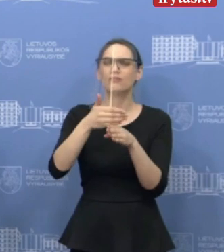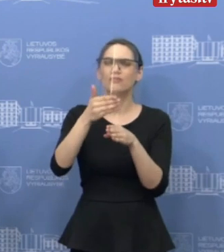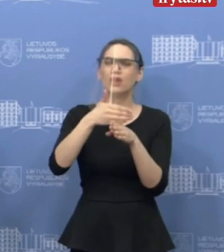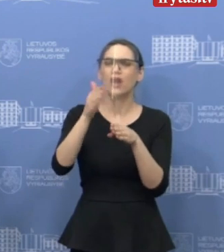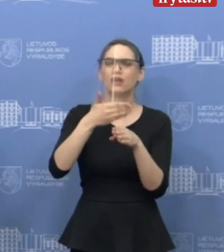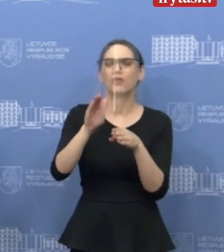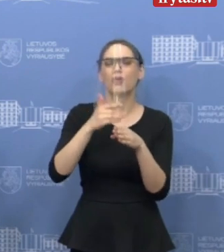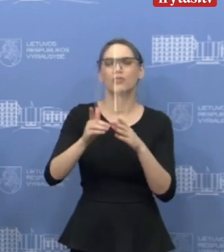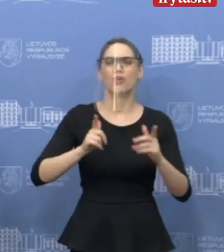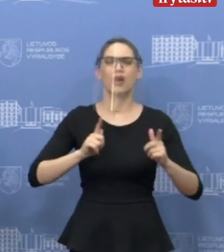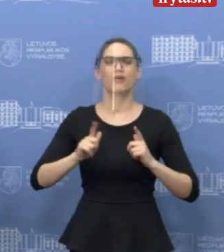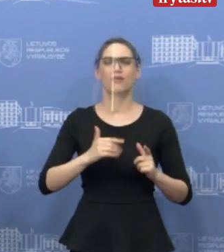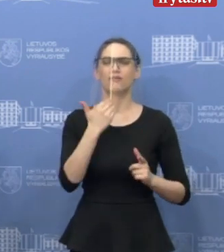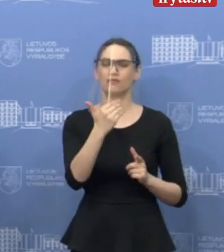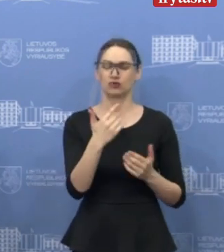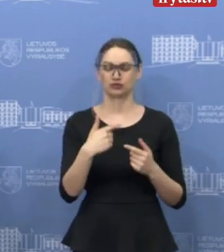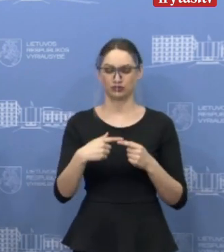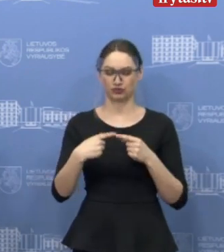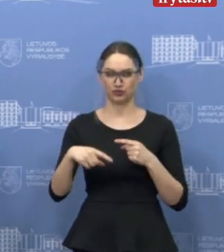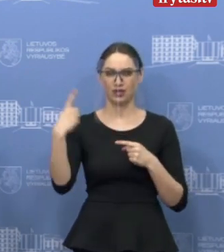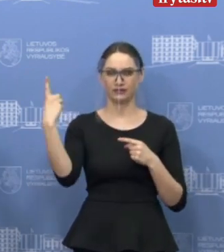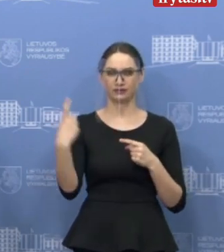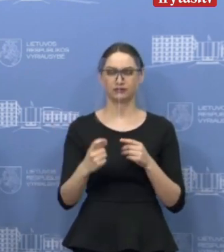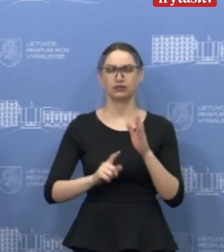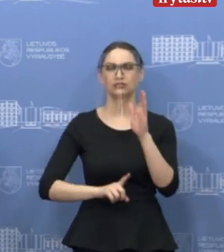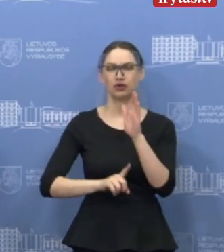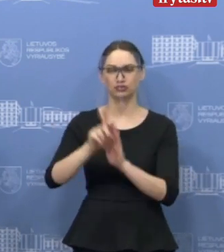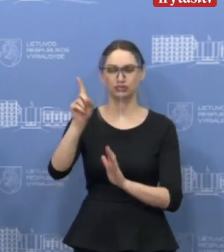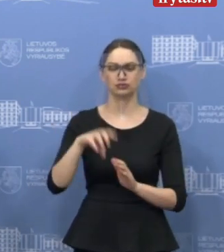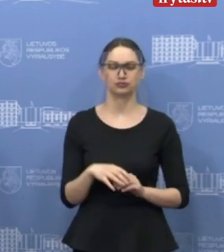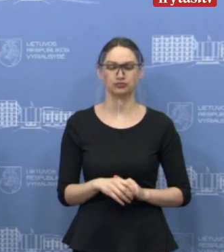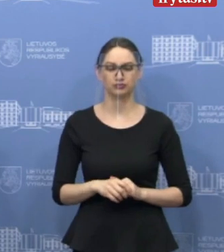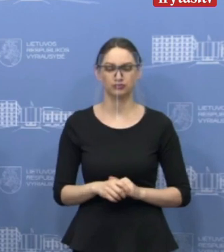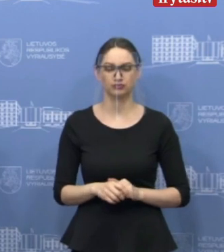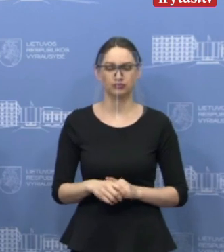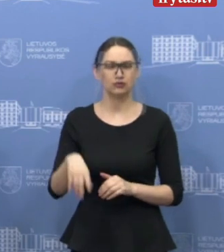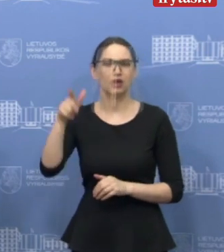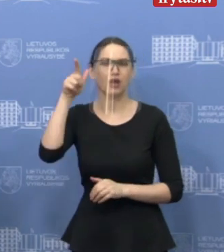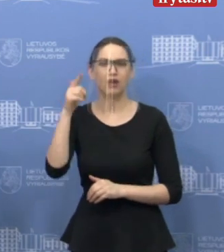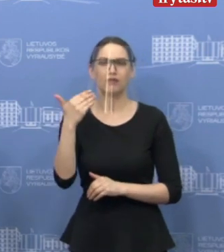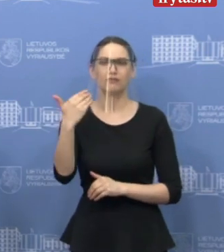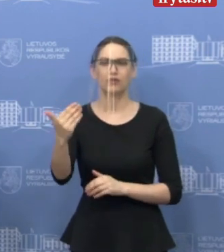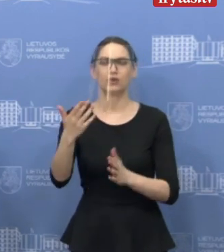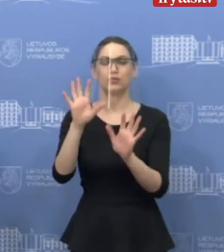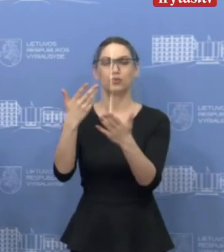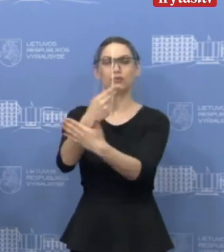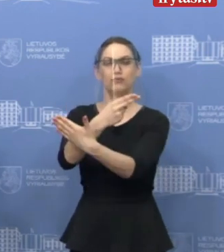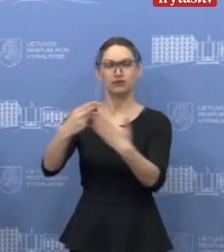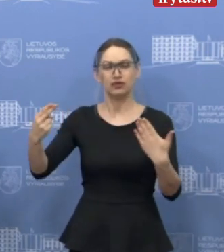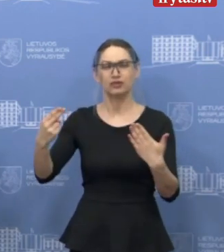ši priemonė startuoja šią savaitę. Ir jinai būtent skirta įmonėms padengti